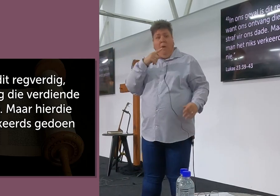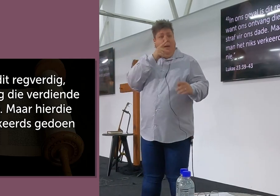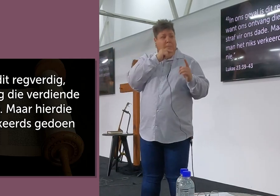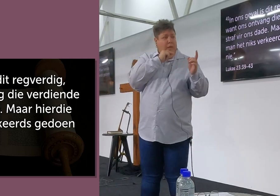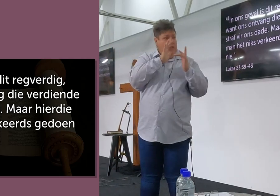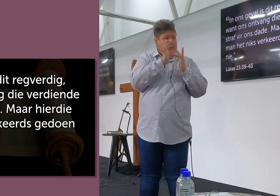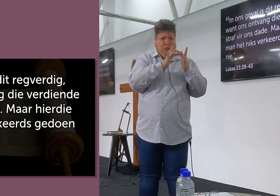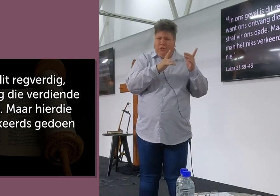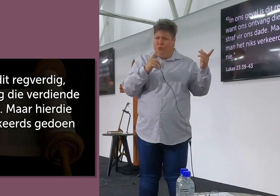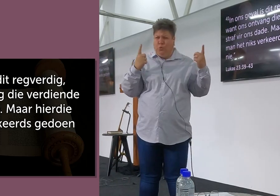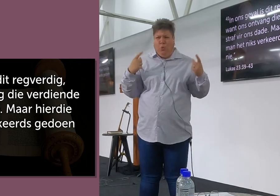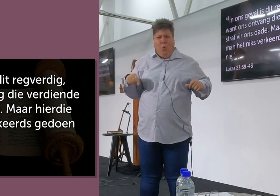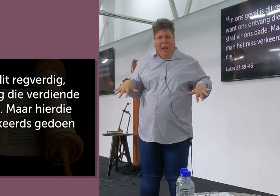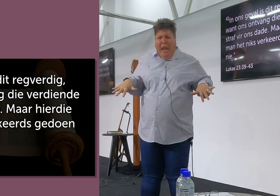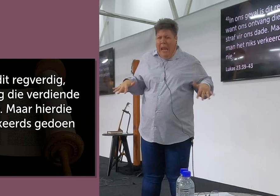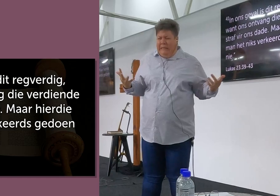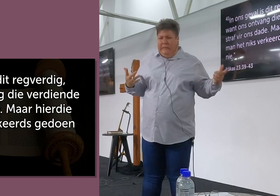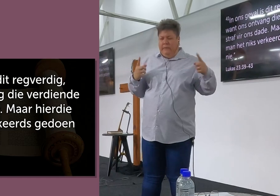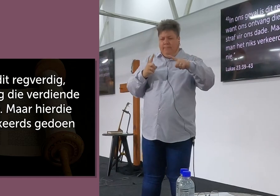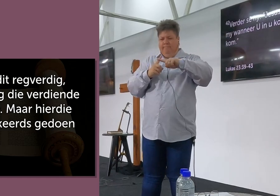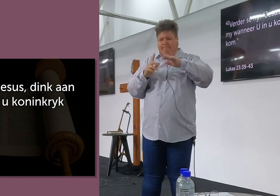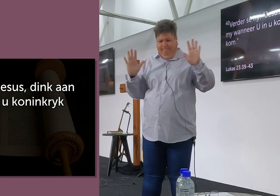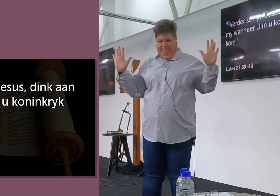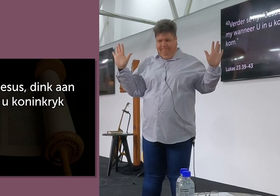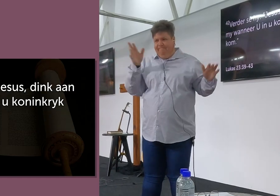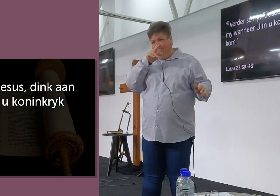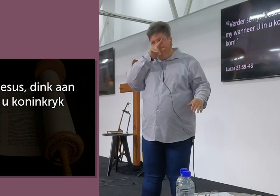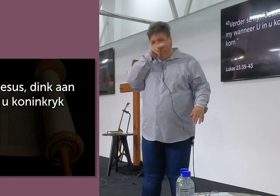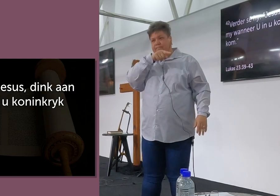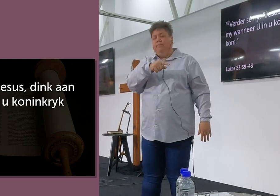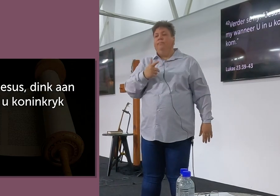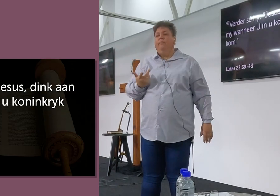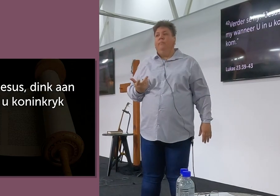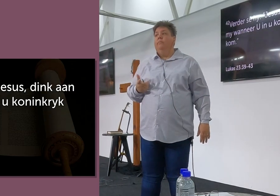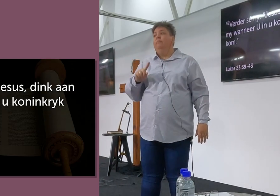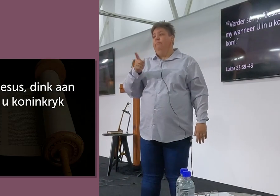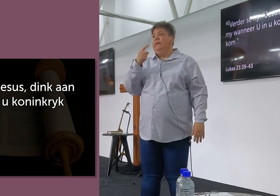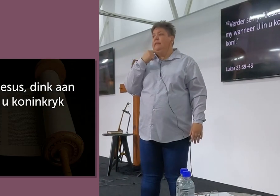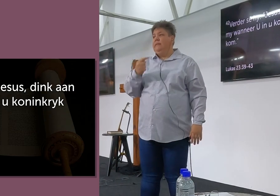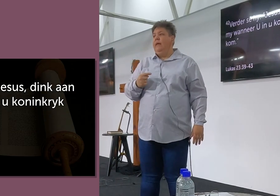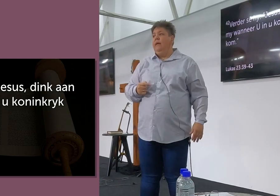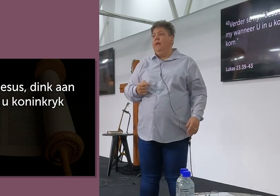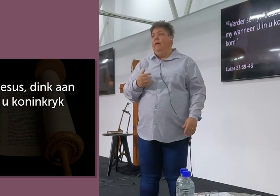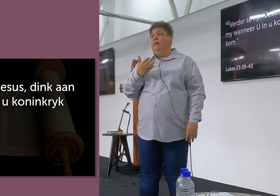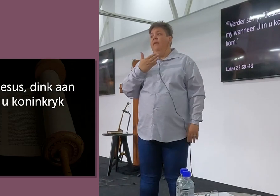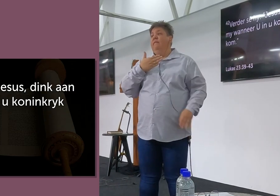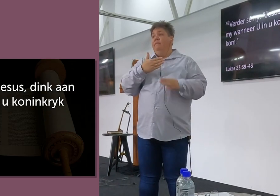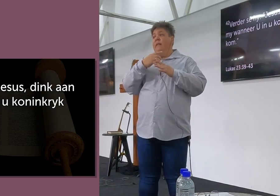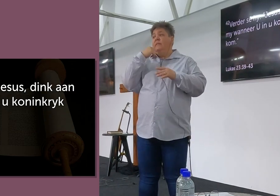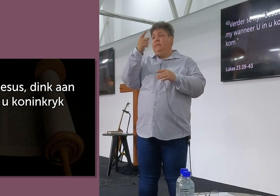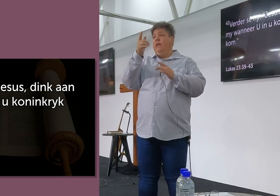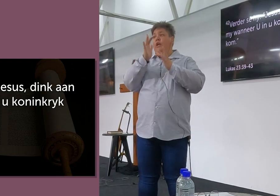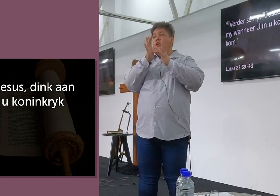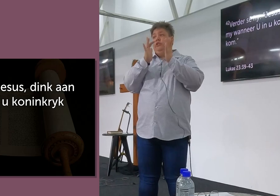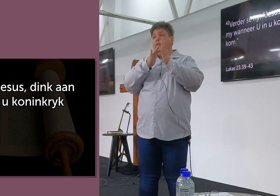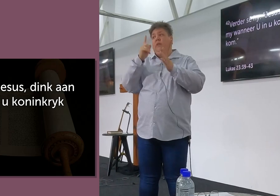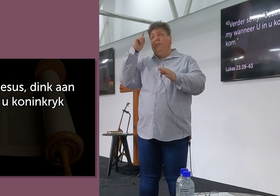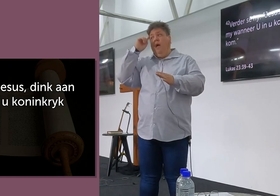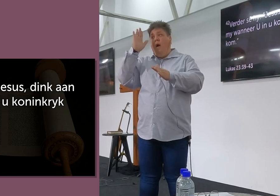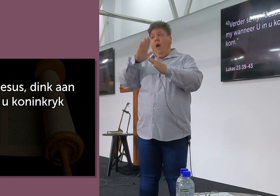hierdie man, Het niks verkeerd gedoen nie, Verder sê hy, Jesus, Denk aan my,